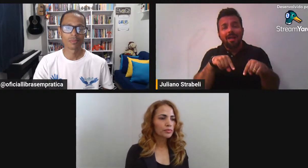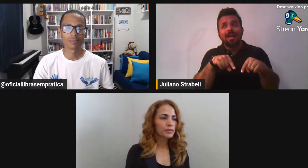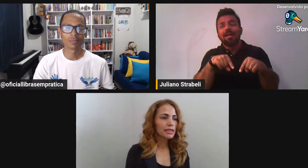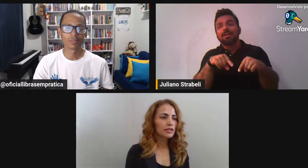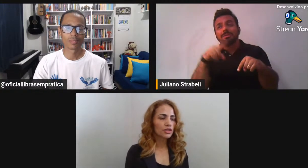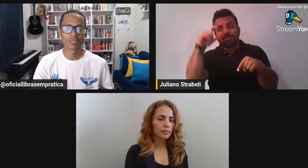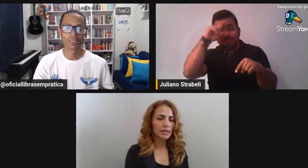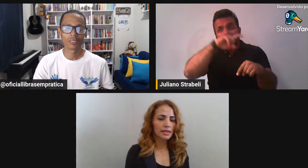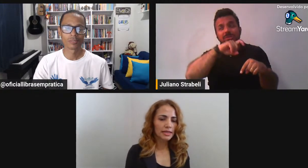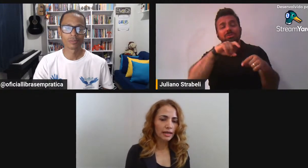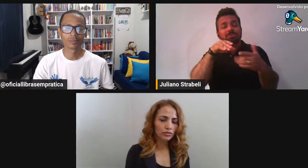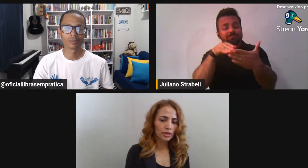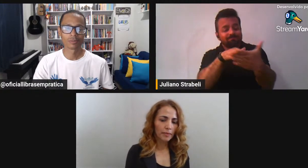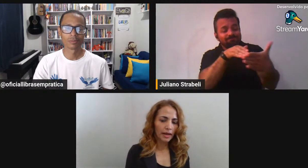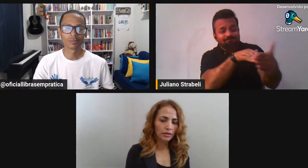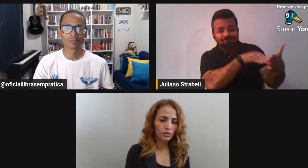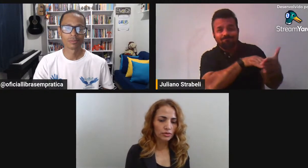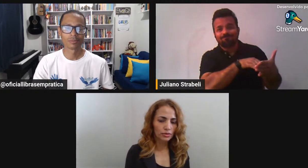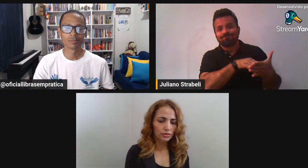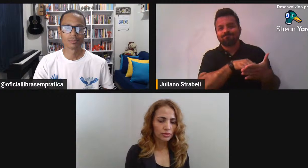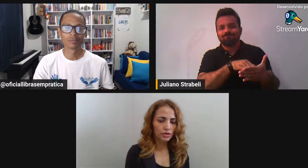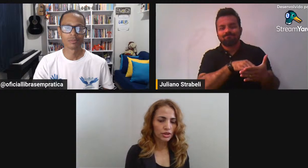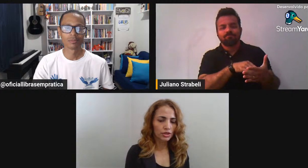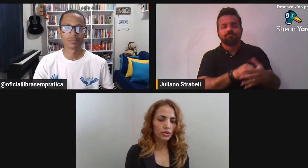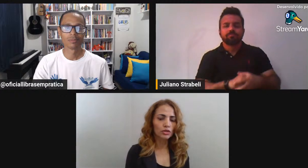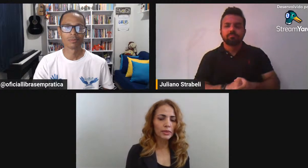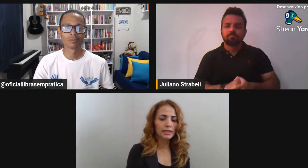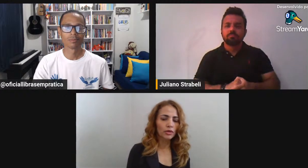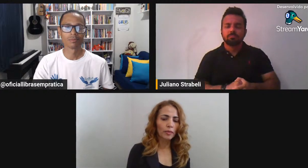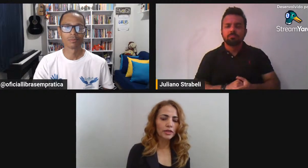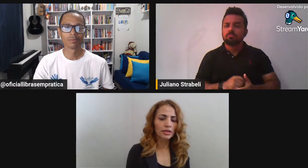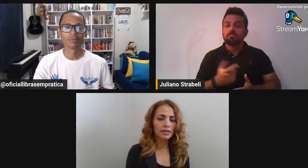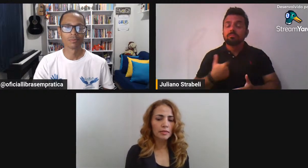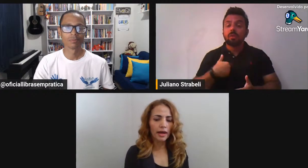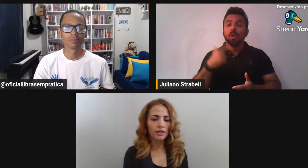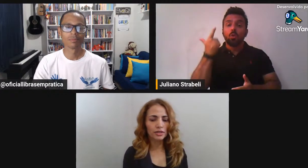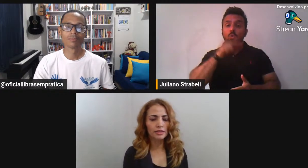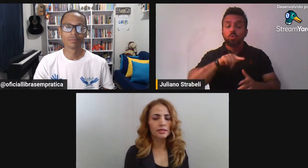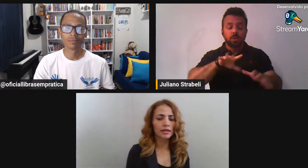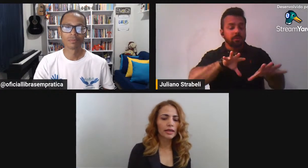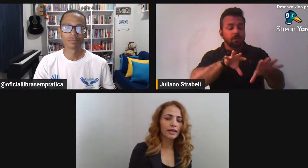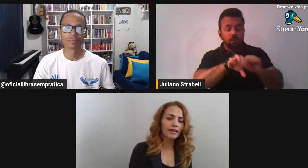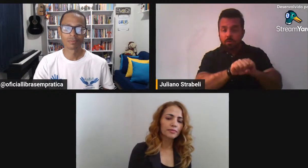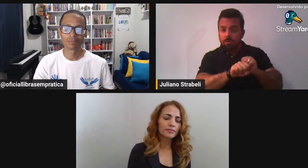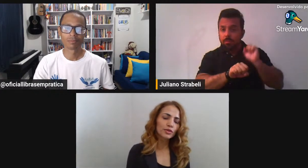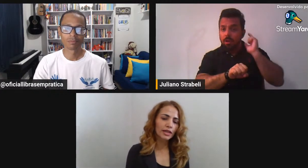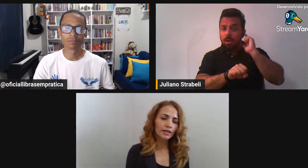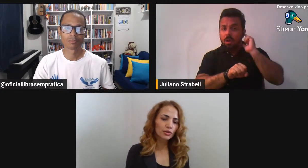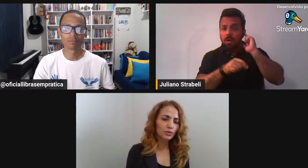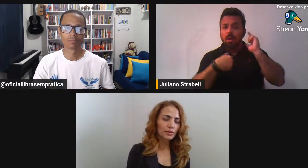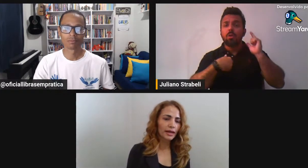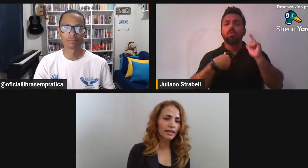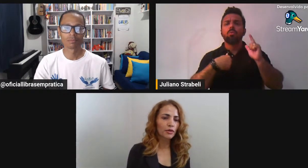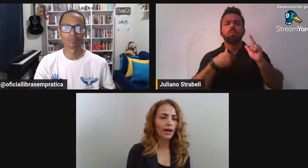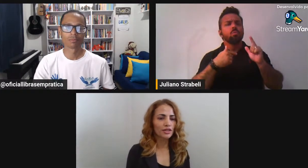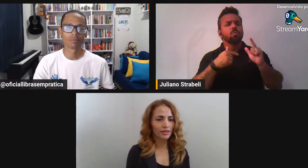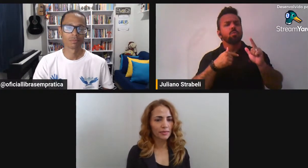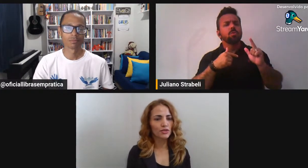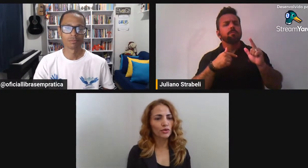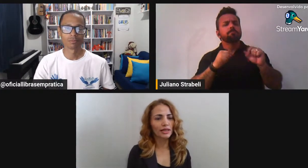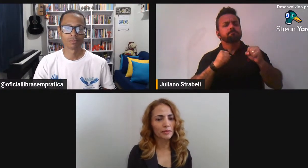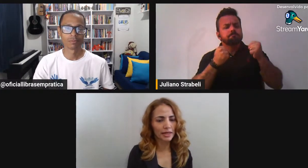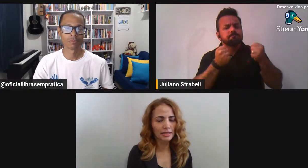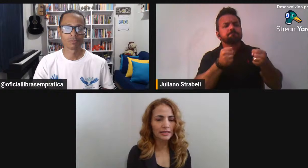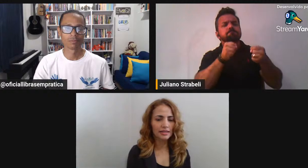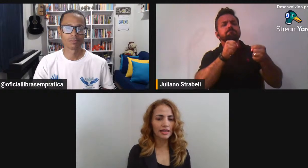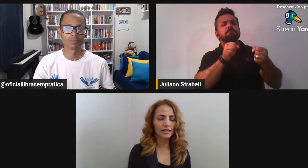Eu decidi pesquisar O trabalho De história do Brasil A partir das imagens Buscando uma linguagem